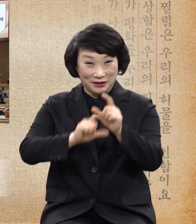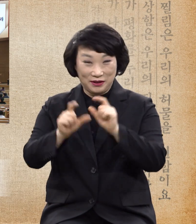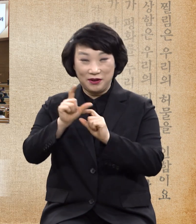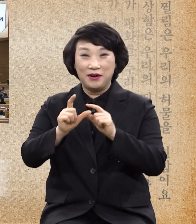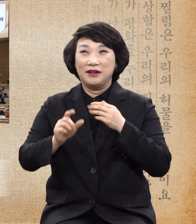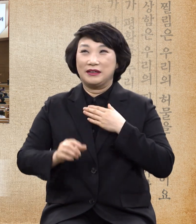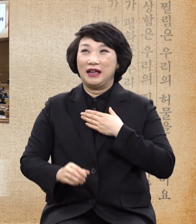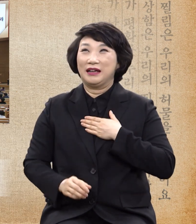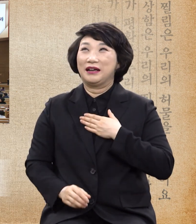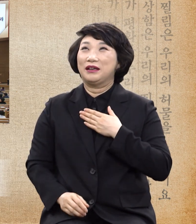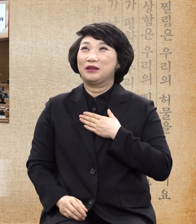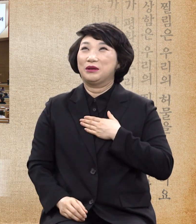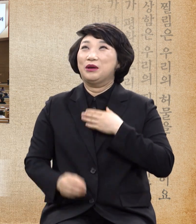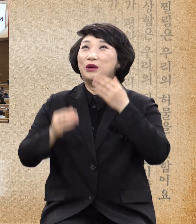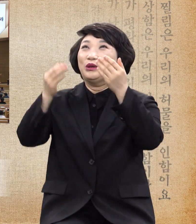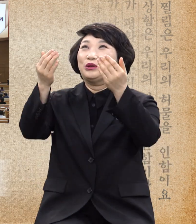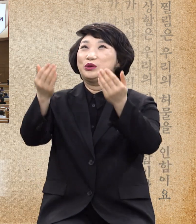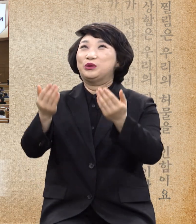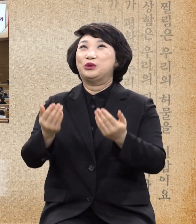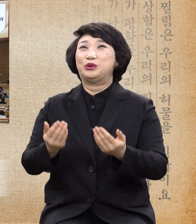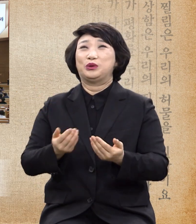내게도 주소서